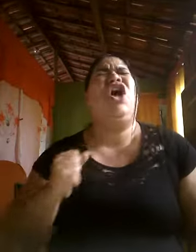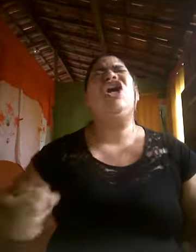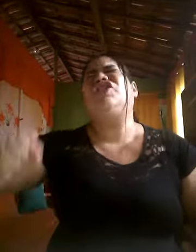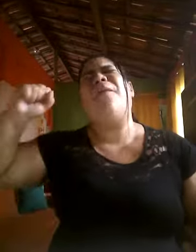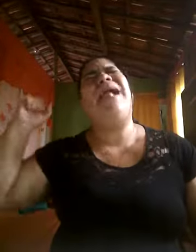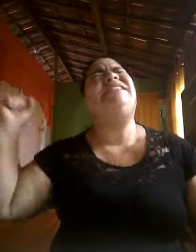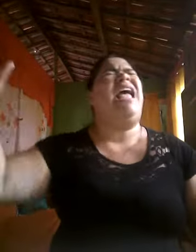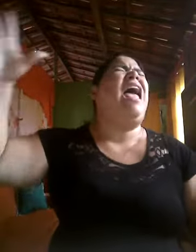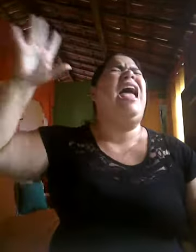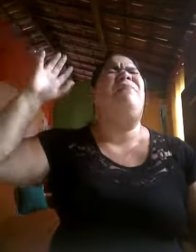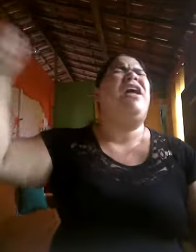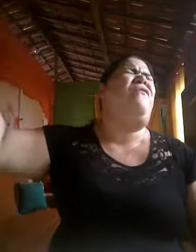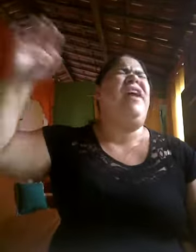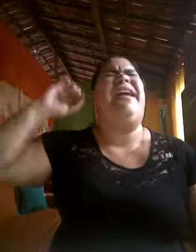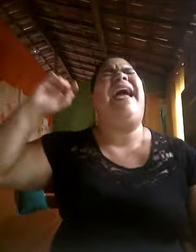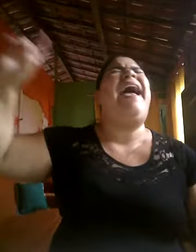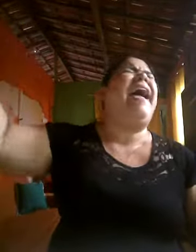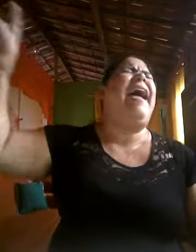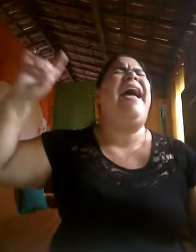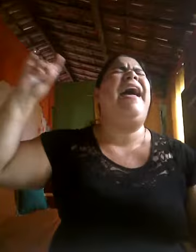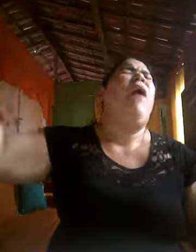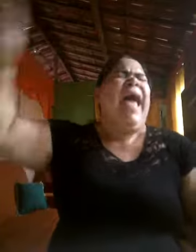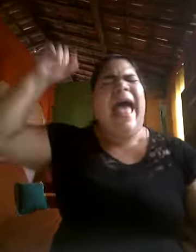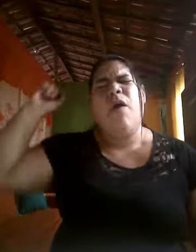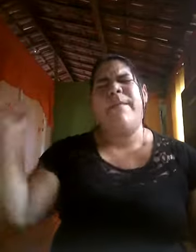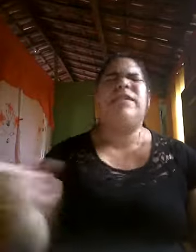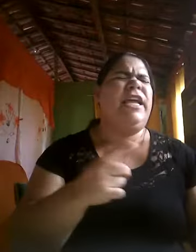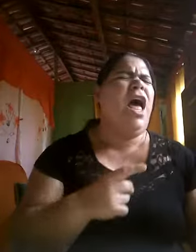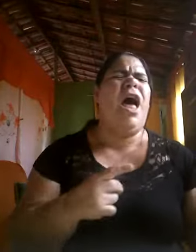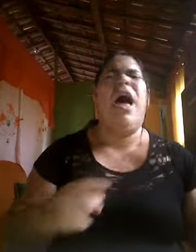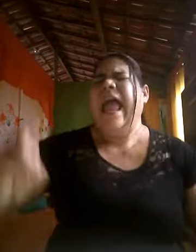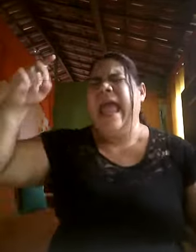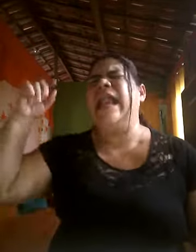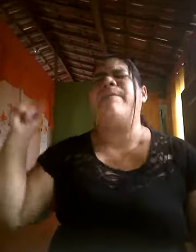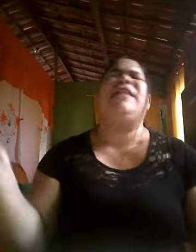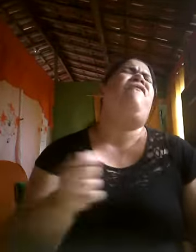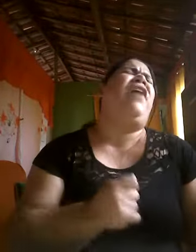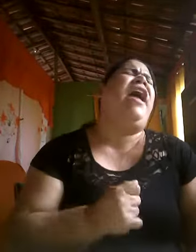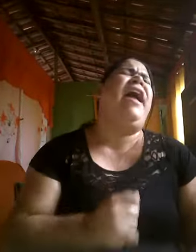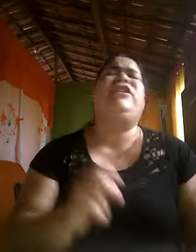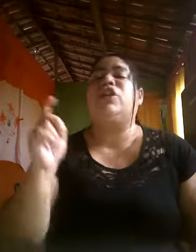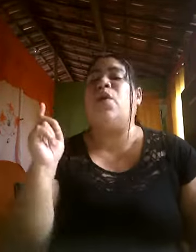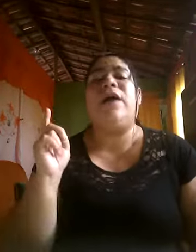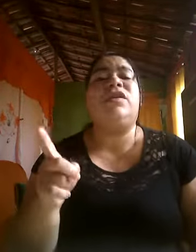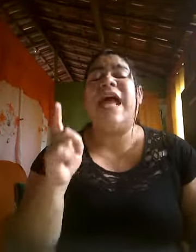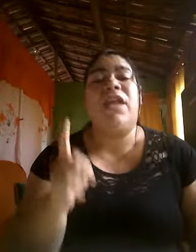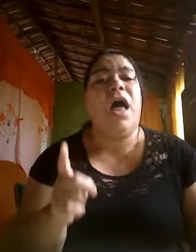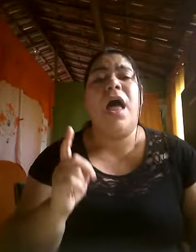justo, pra sempre, fiel É o meu Senhor Ele me defende do acusador